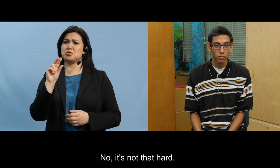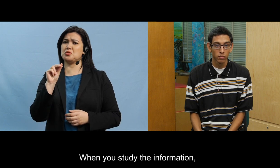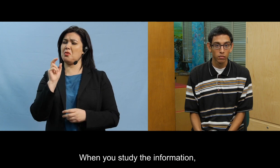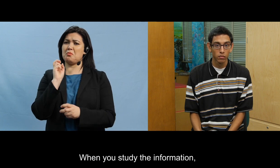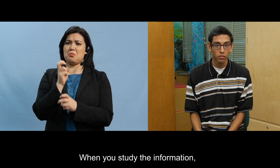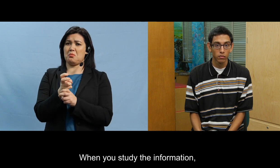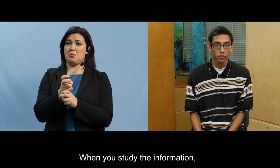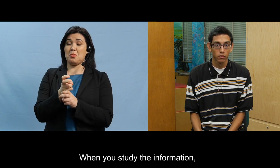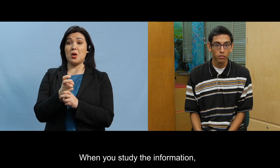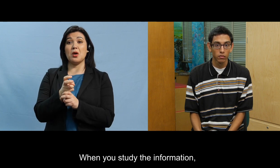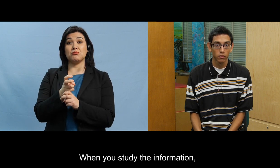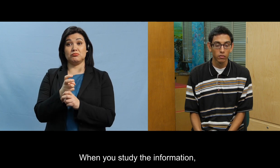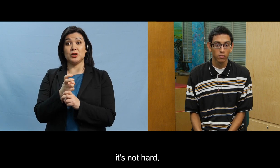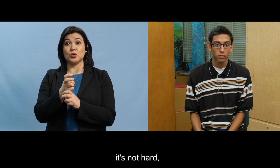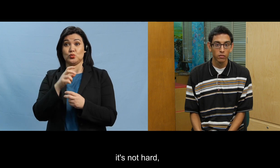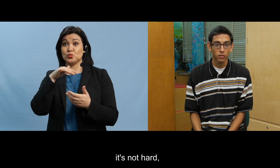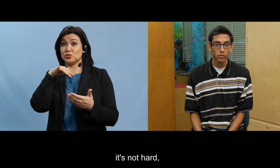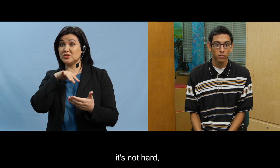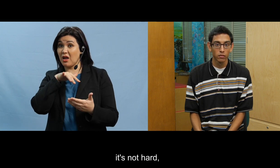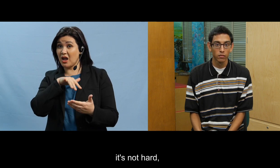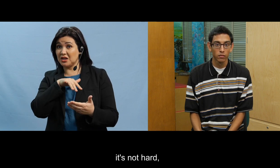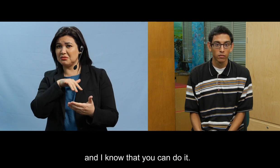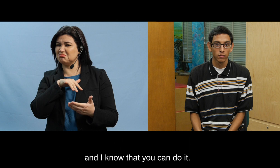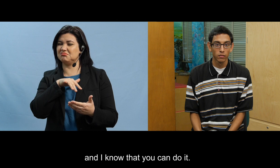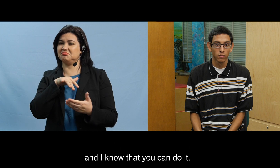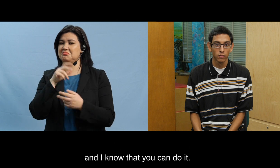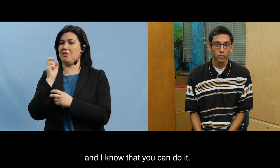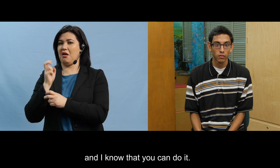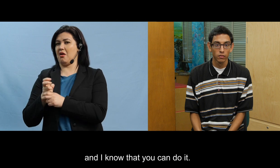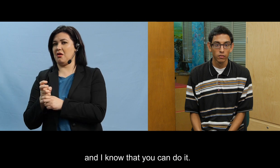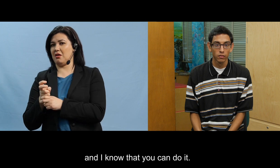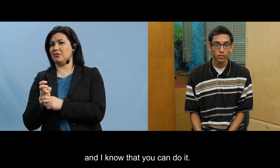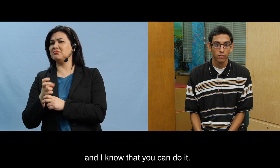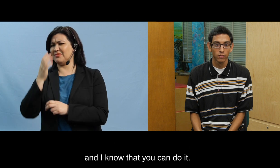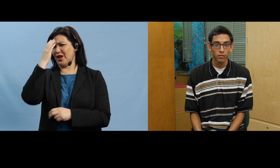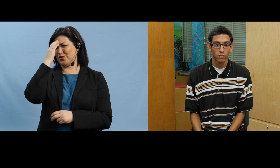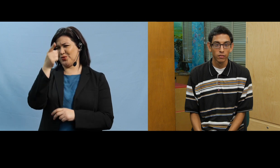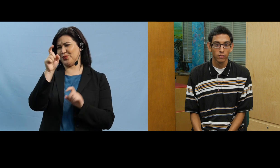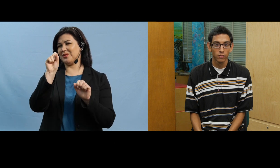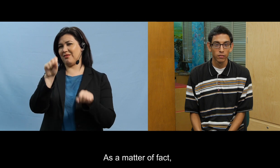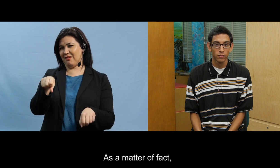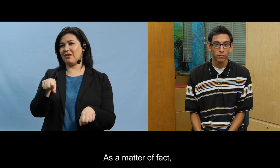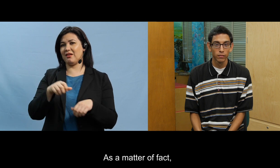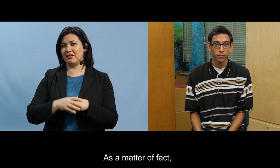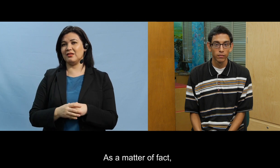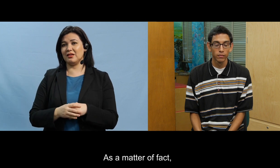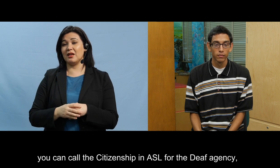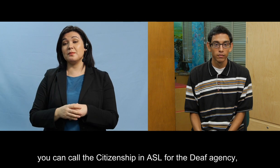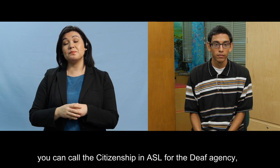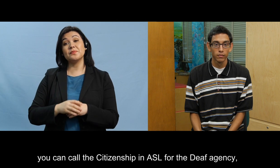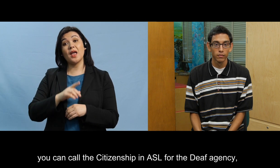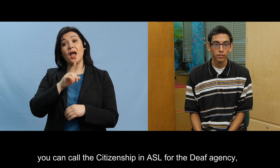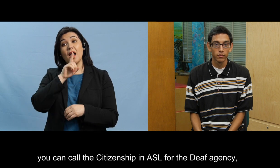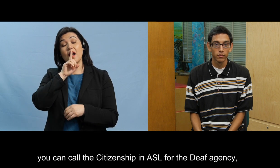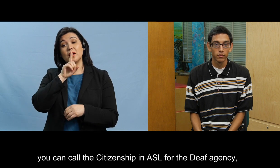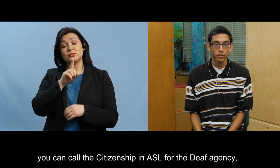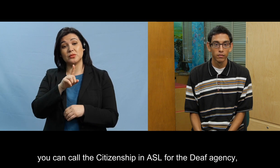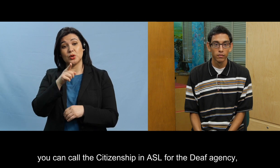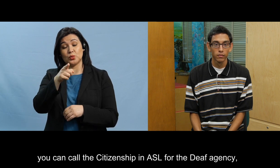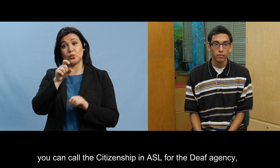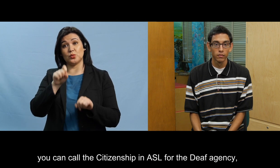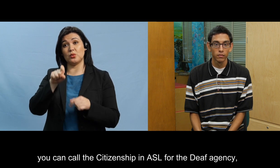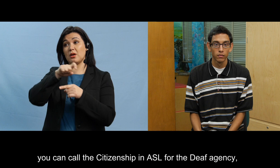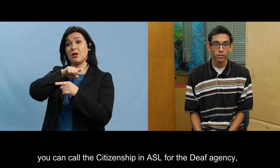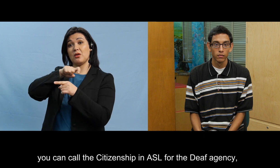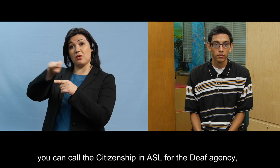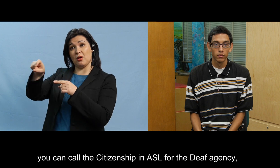cuando tú estudias la información no es difícil y yo sé que tú lo puedes lograr de hecho puedes a llamar a la